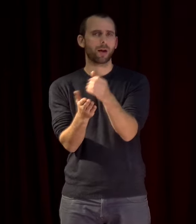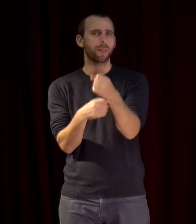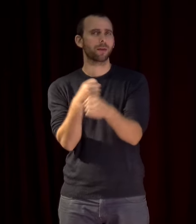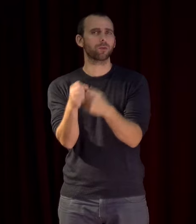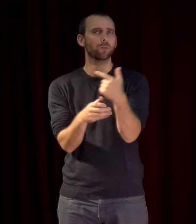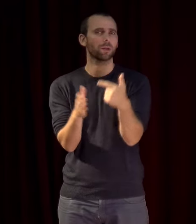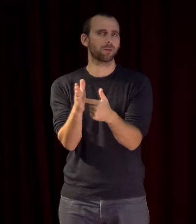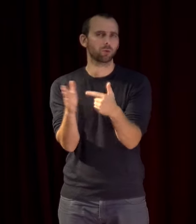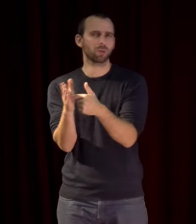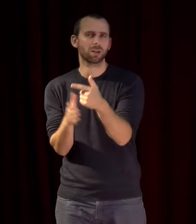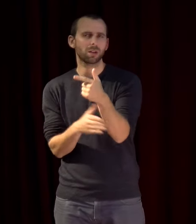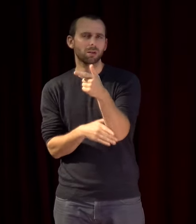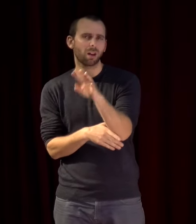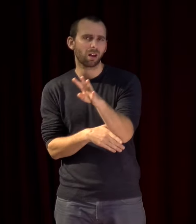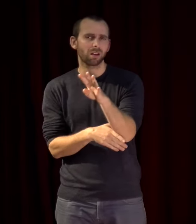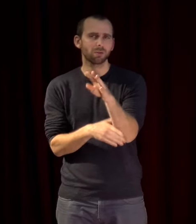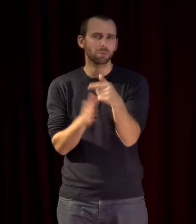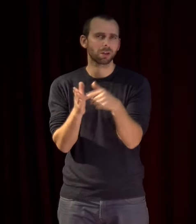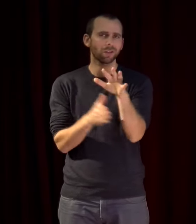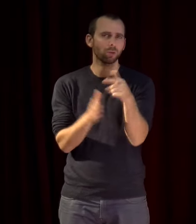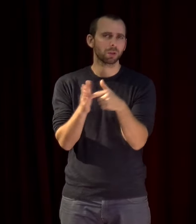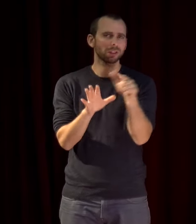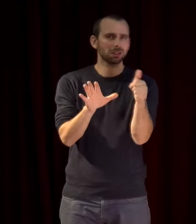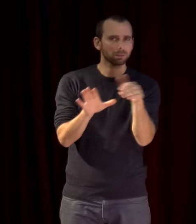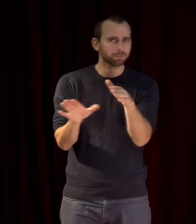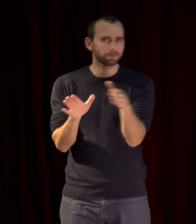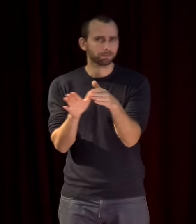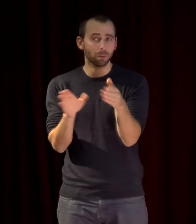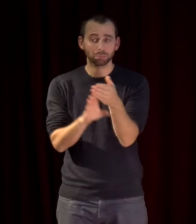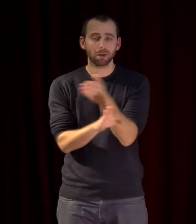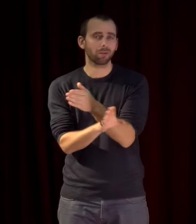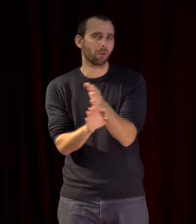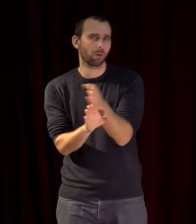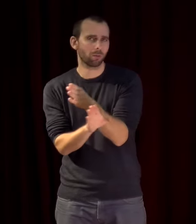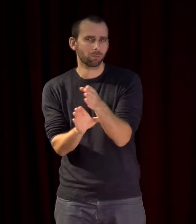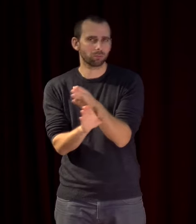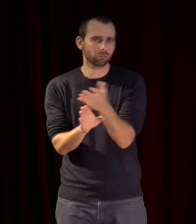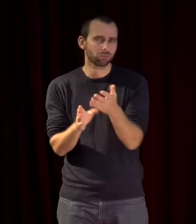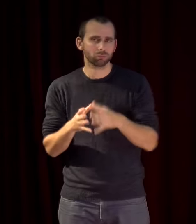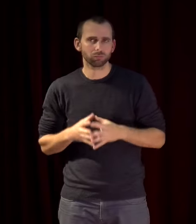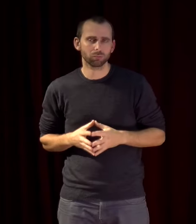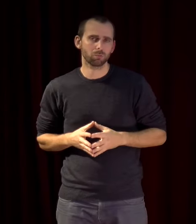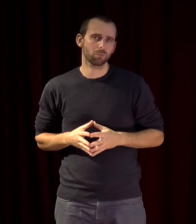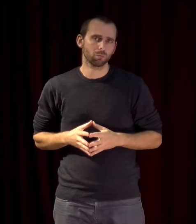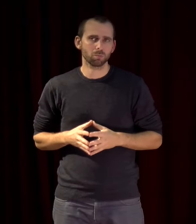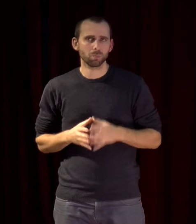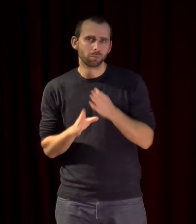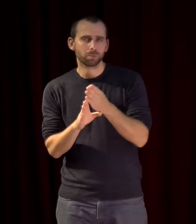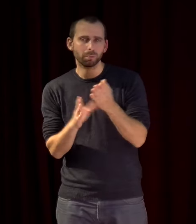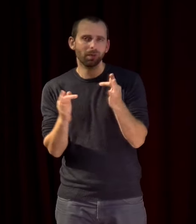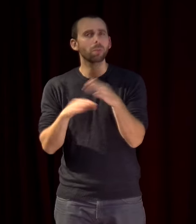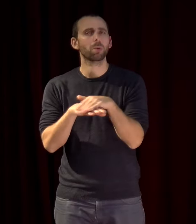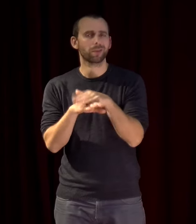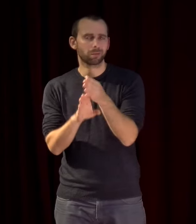2005 2006 là ça même avant sur le plan géopolitique disons c'est un peu avant mais